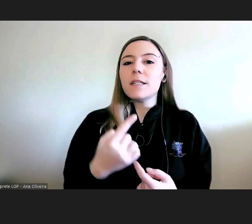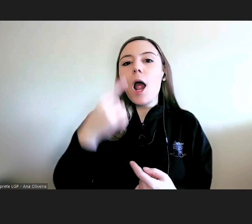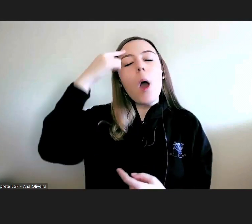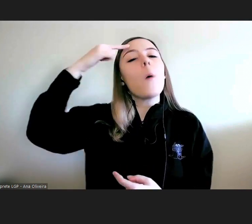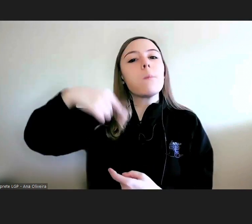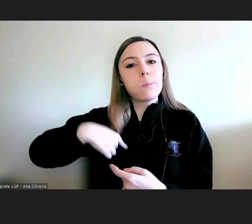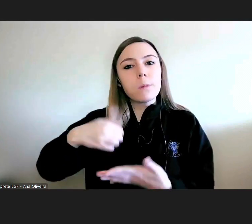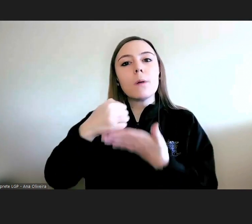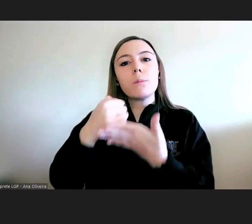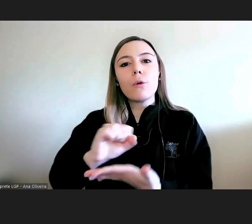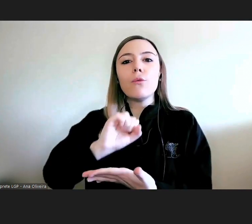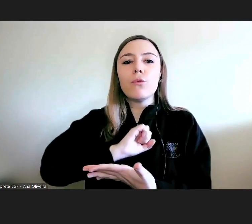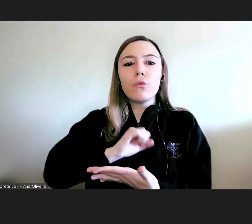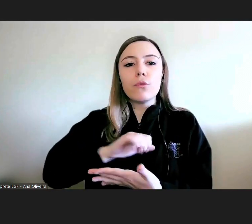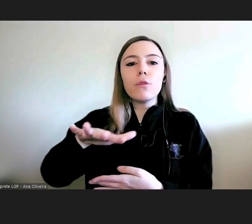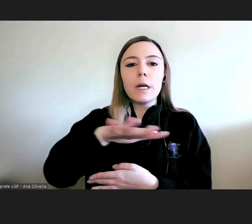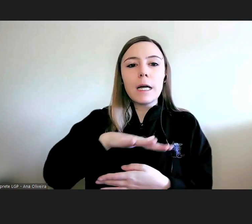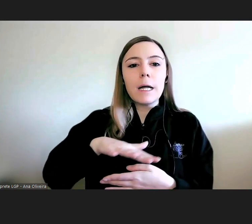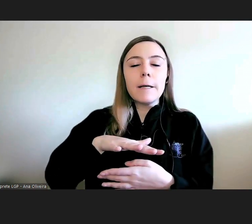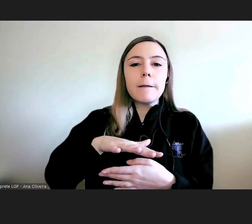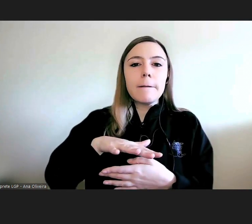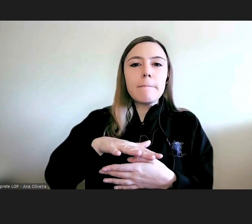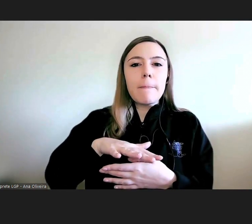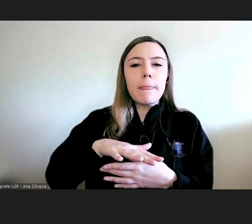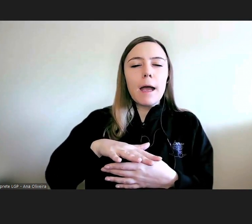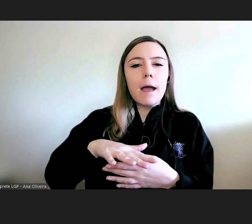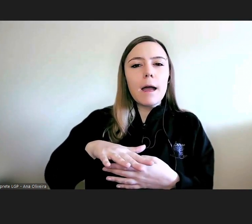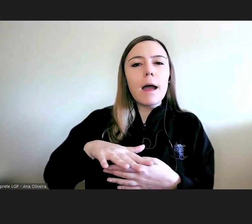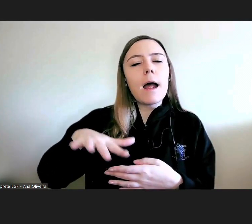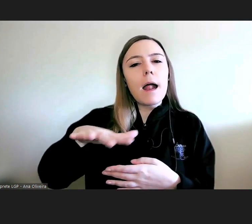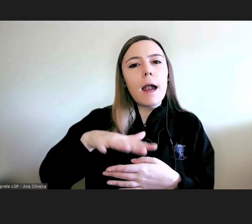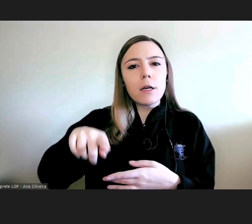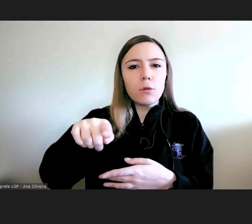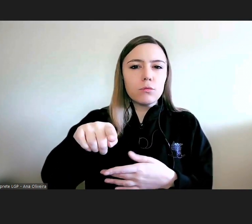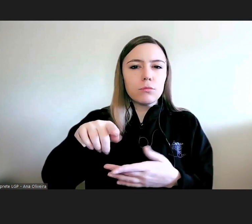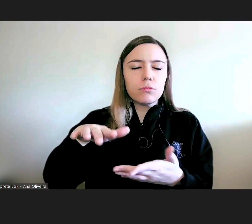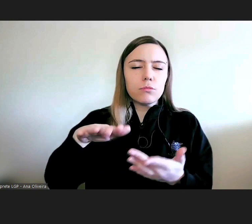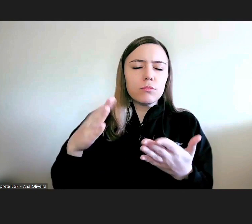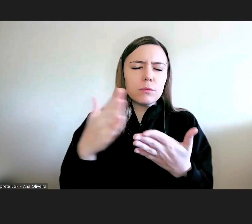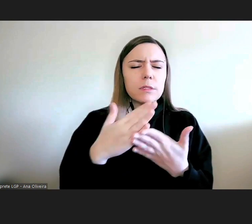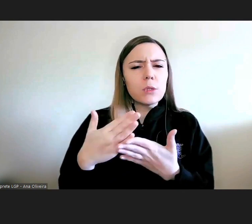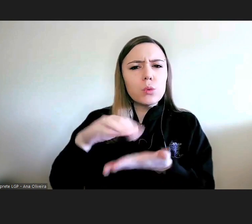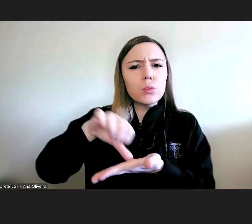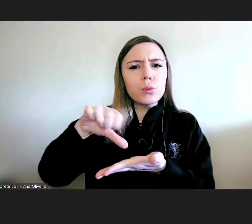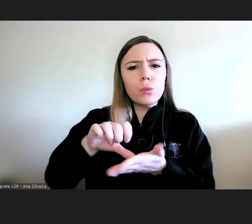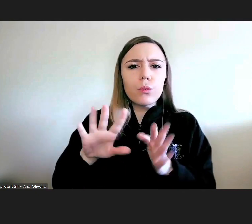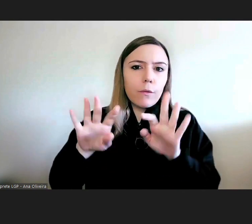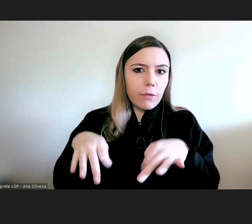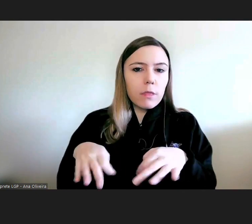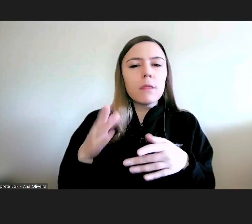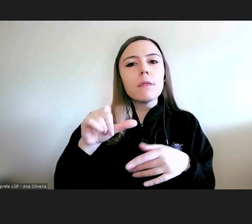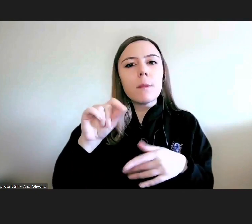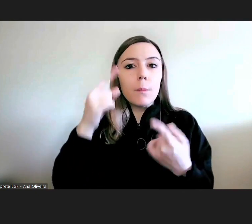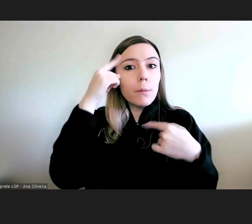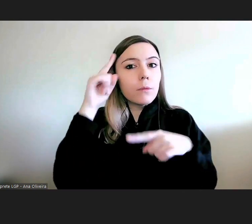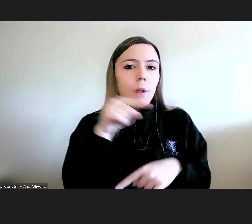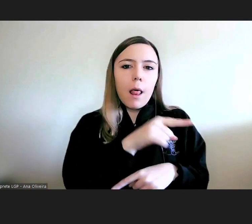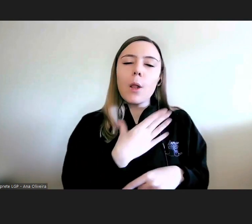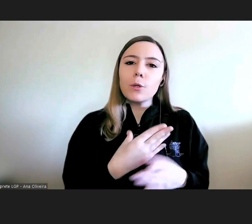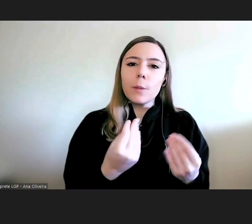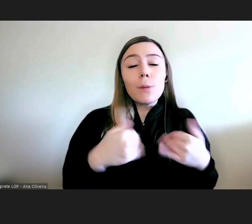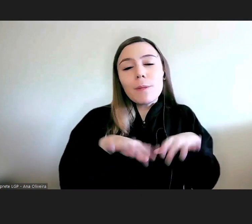o Centro de Estudos Judiciários em 31 de dezembro deste ano, por isso fui, de facto, docente e coordenadora no SES, com muito gosto.